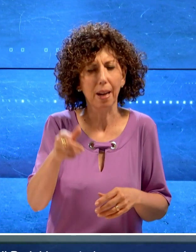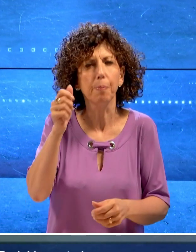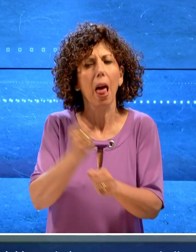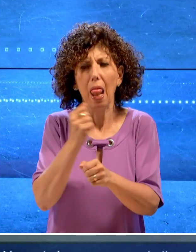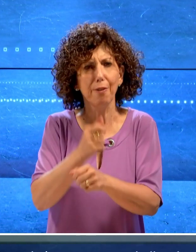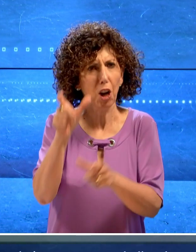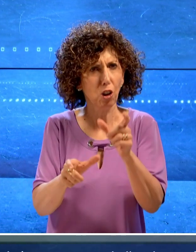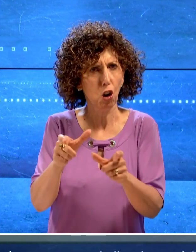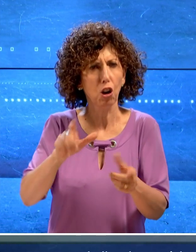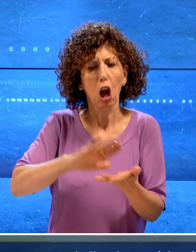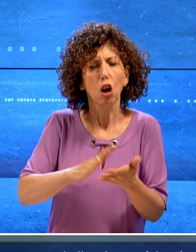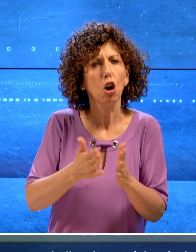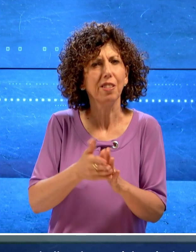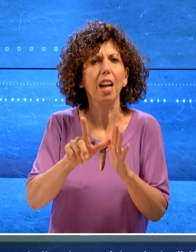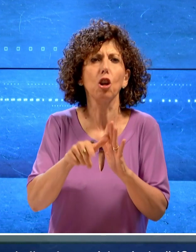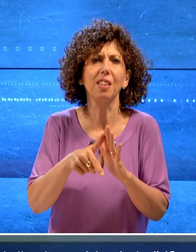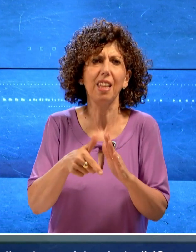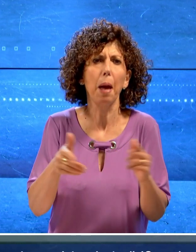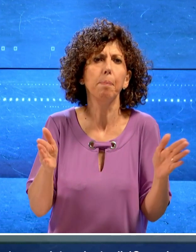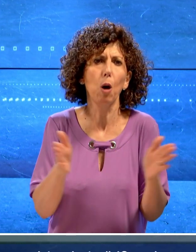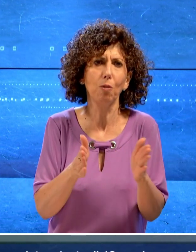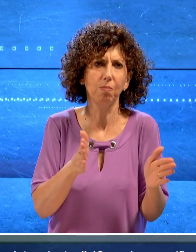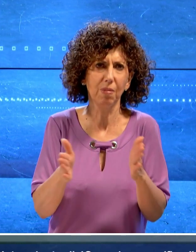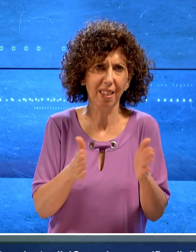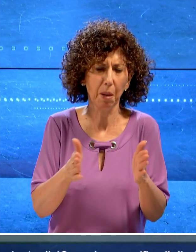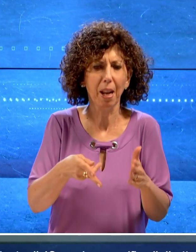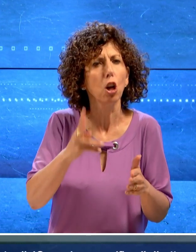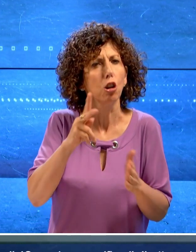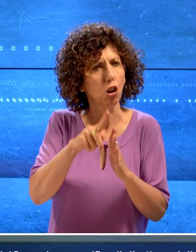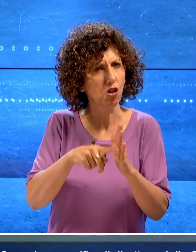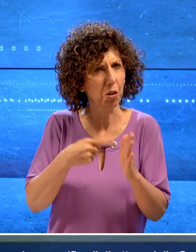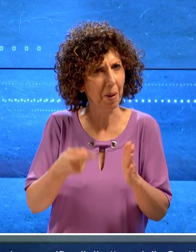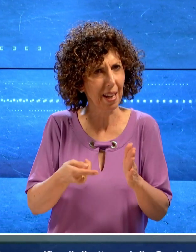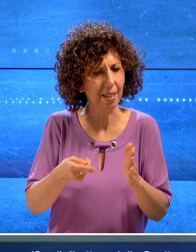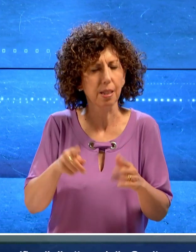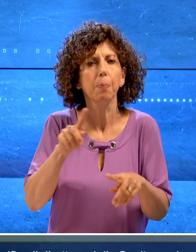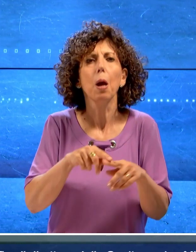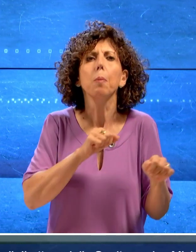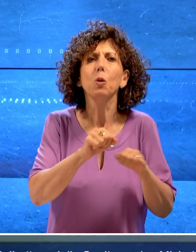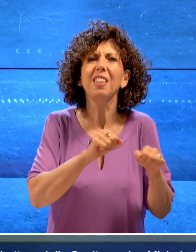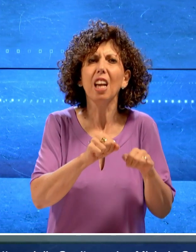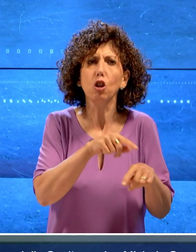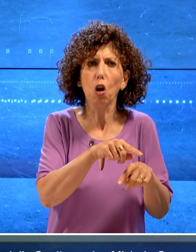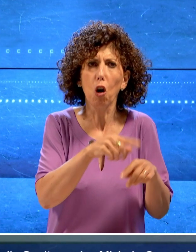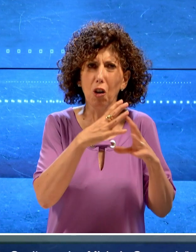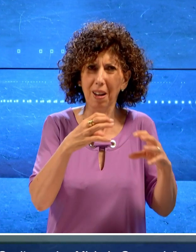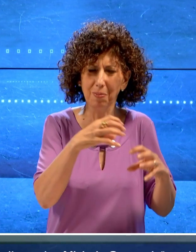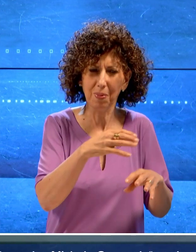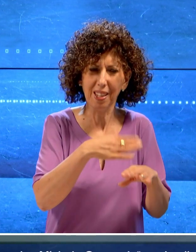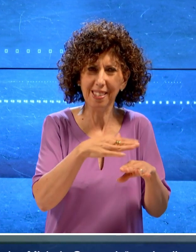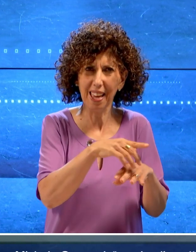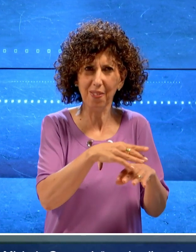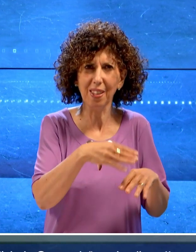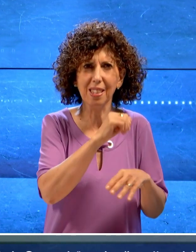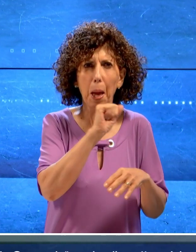contratto a tempo determinato di 12 mesi e specifica il direttore della Sanita Service Michele